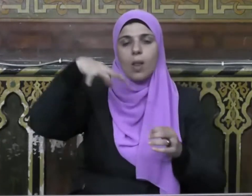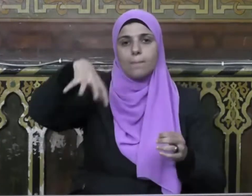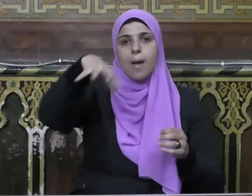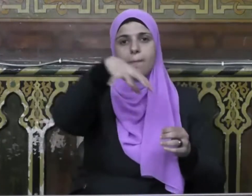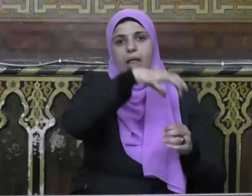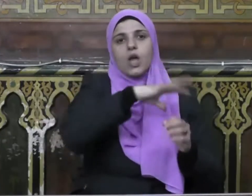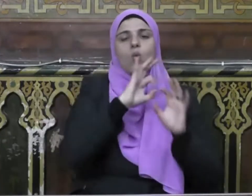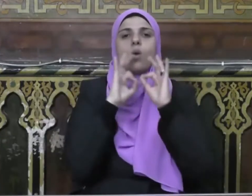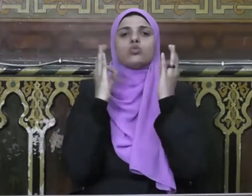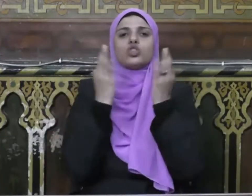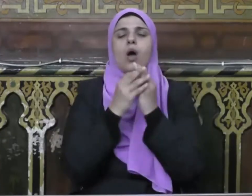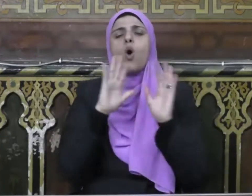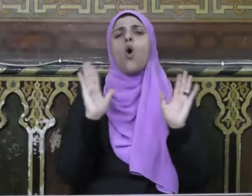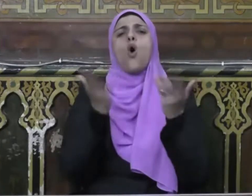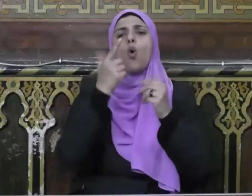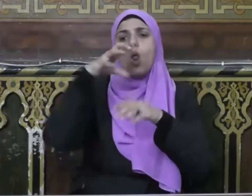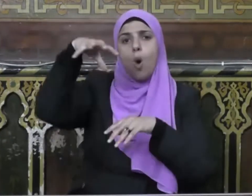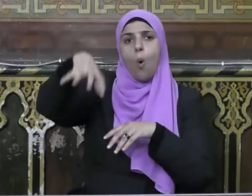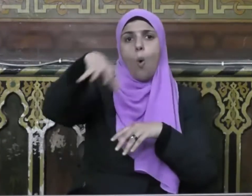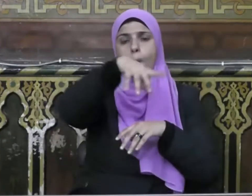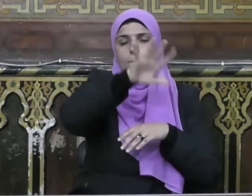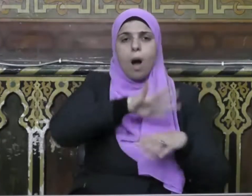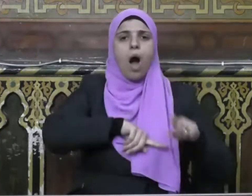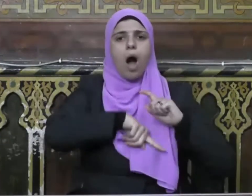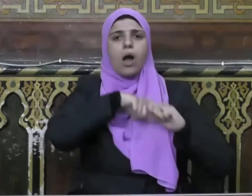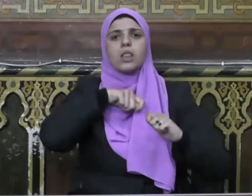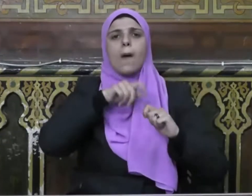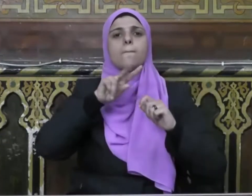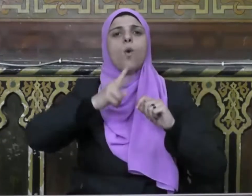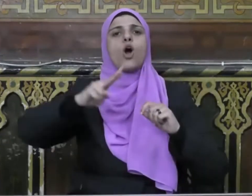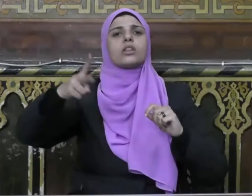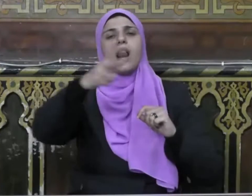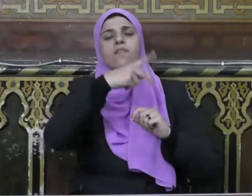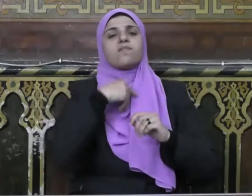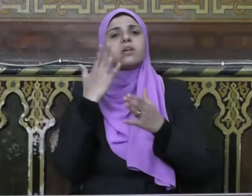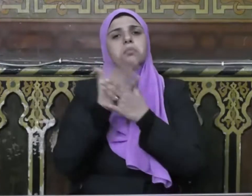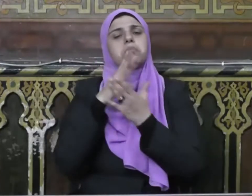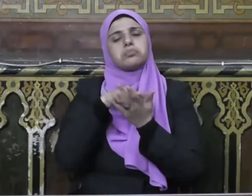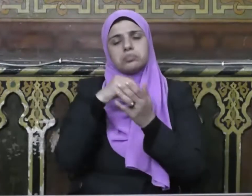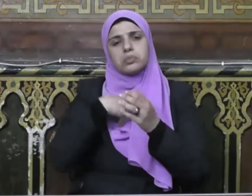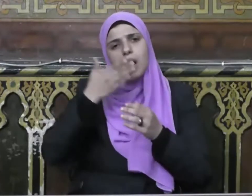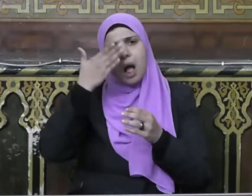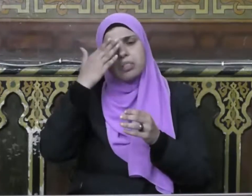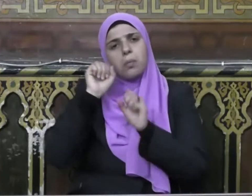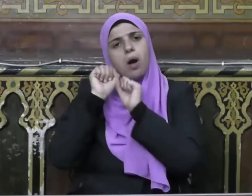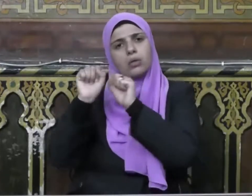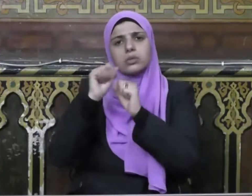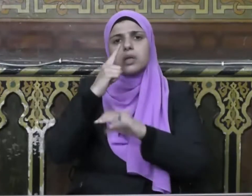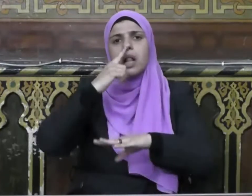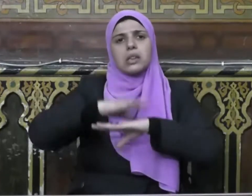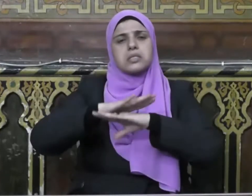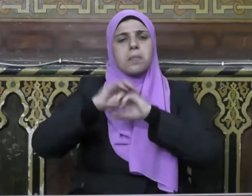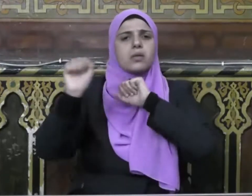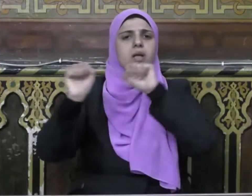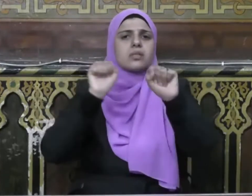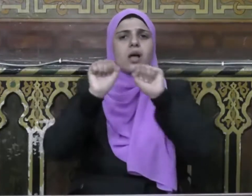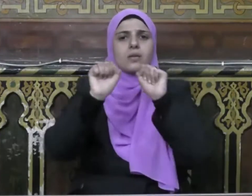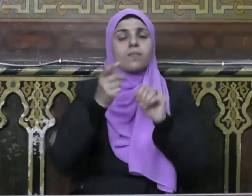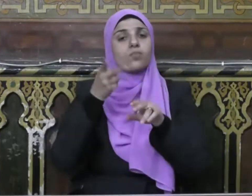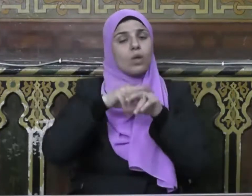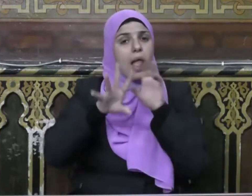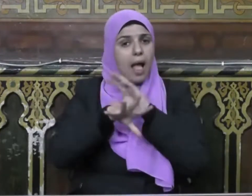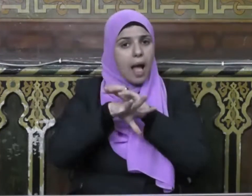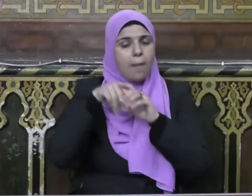الأمم والمجتمعات فلكل أمة عقيدة ومبادئ تقدسها وتلتازم بها